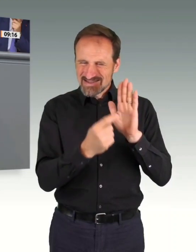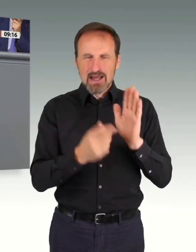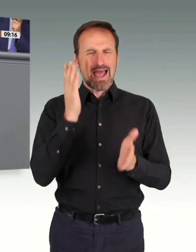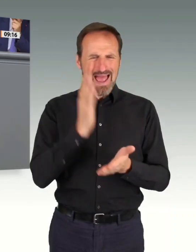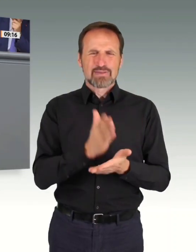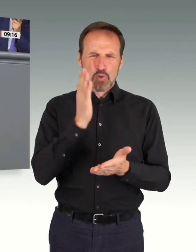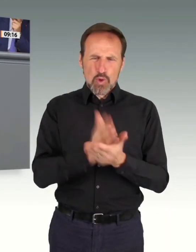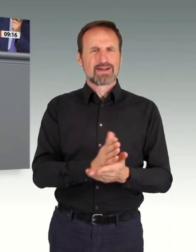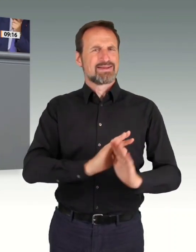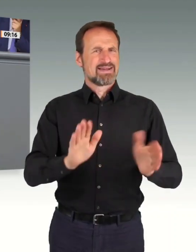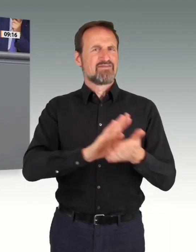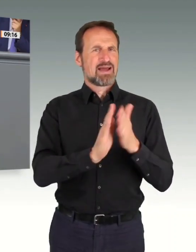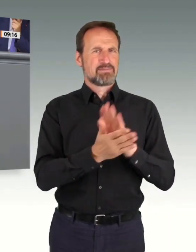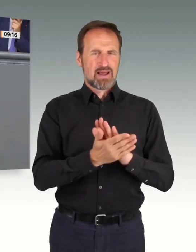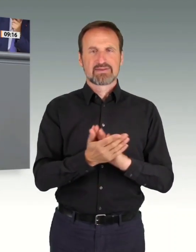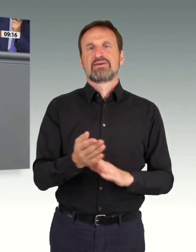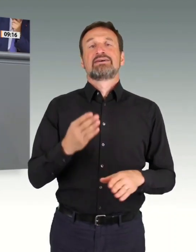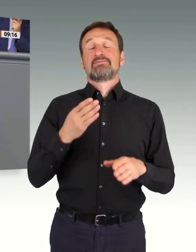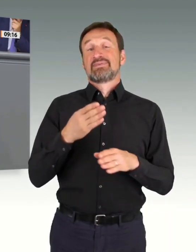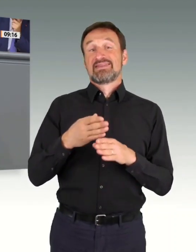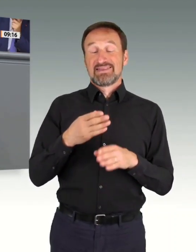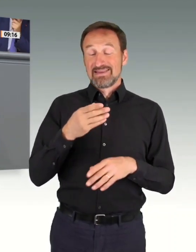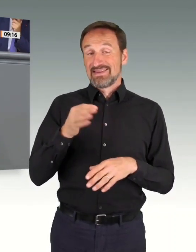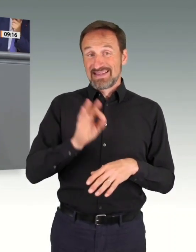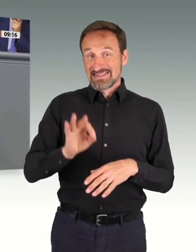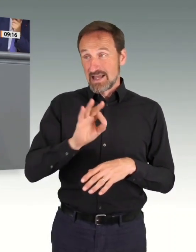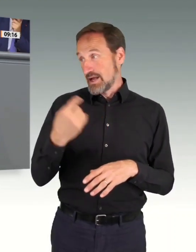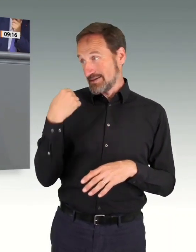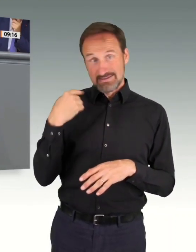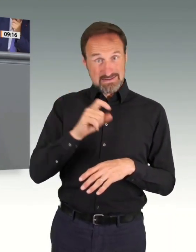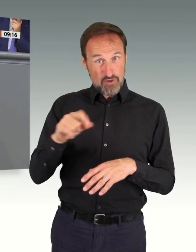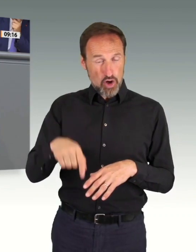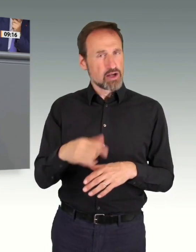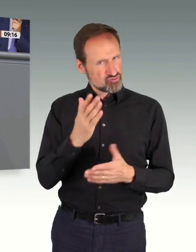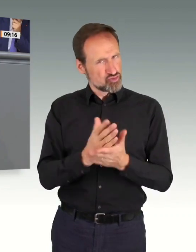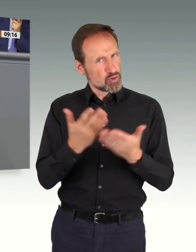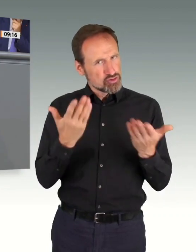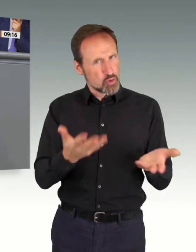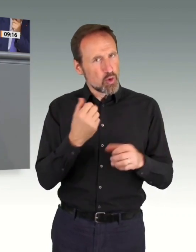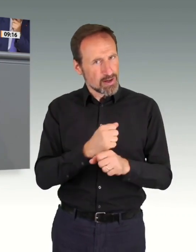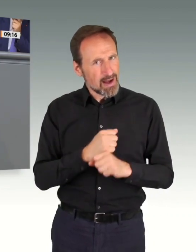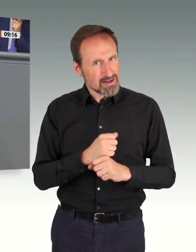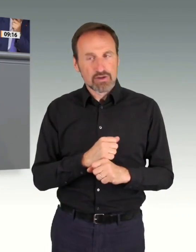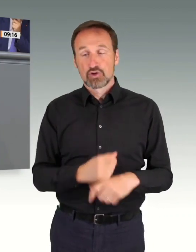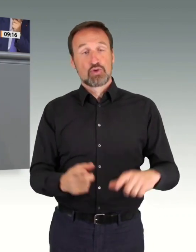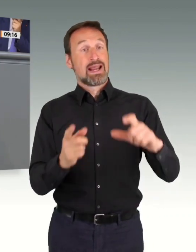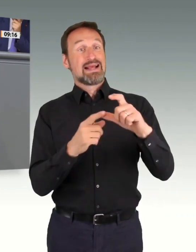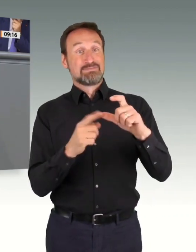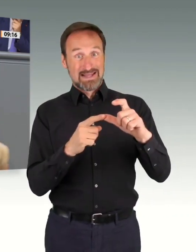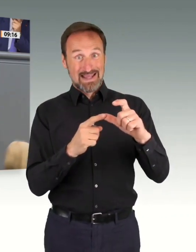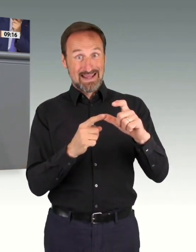vorgestern, war das genau so. Die SPD bestätigt in dieser Runde offiziell, dass kein